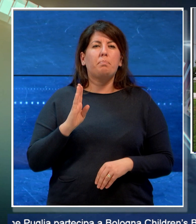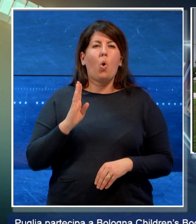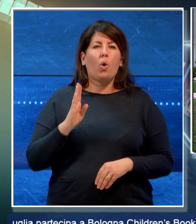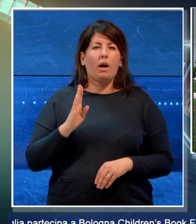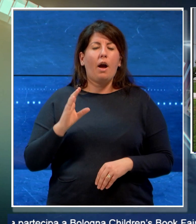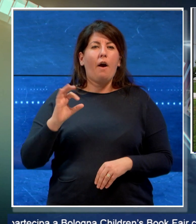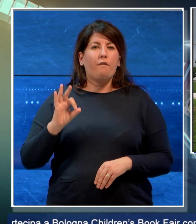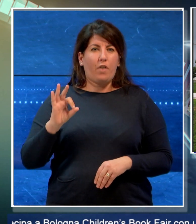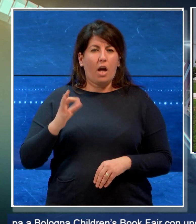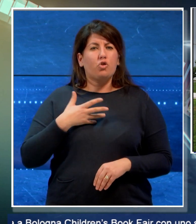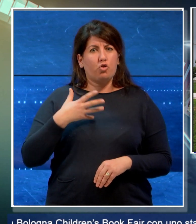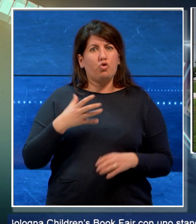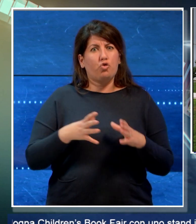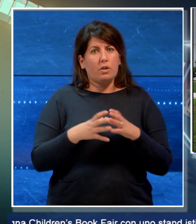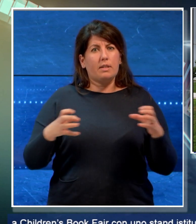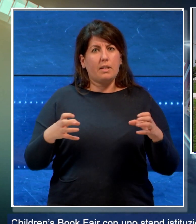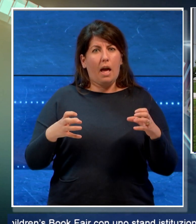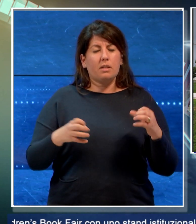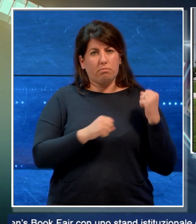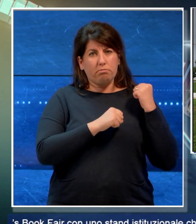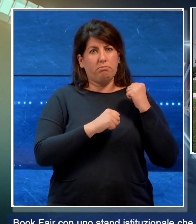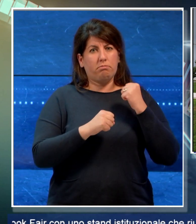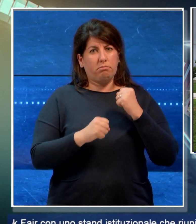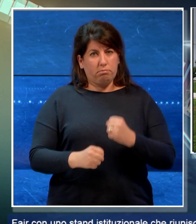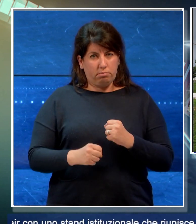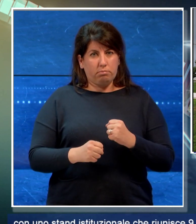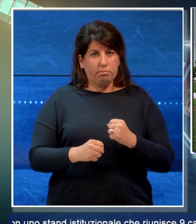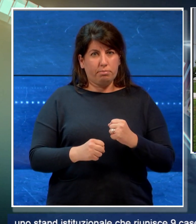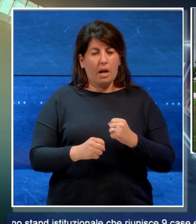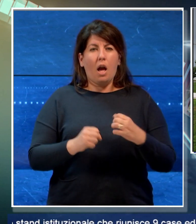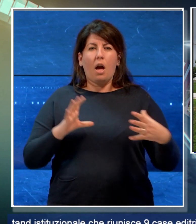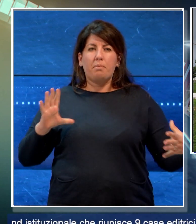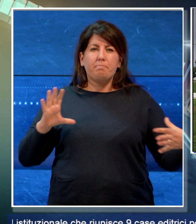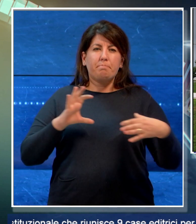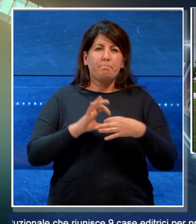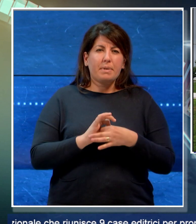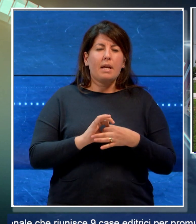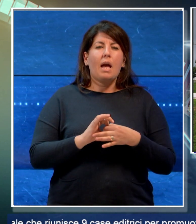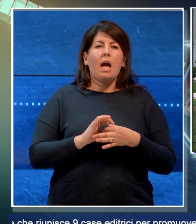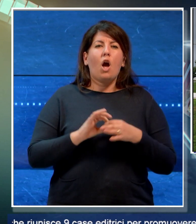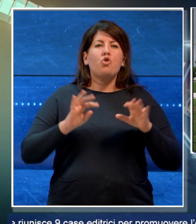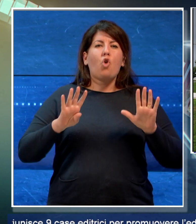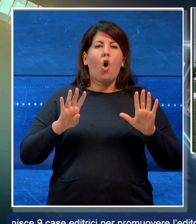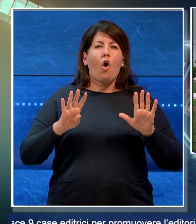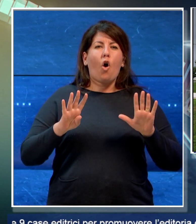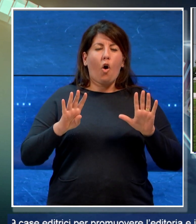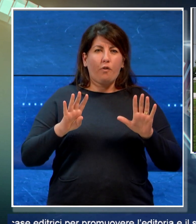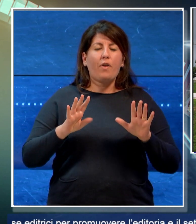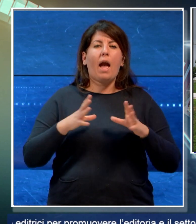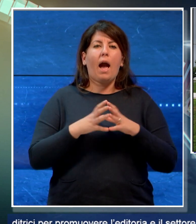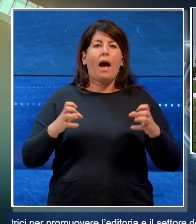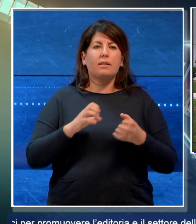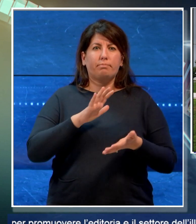uno stand istituzionale che riunisce nove case editrici per